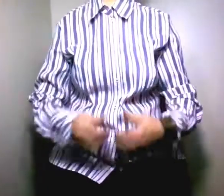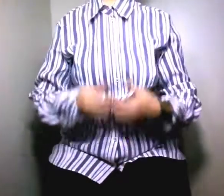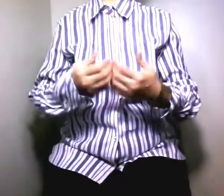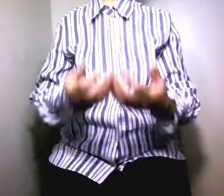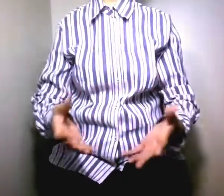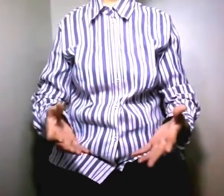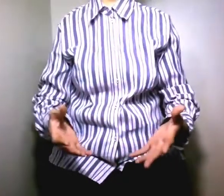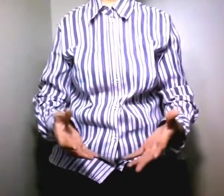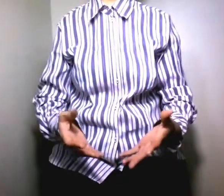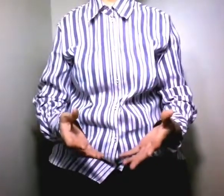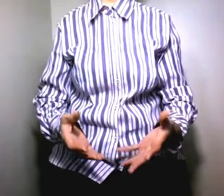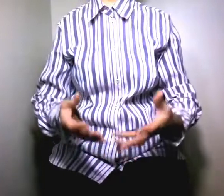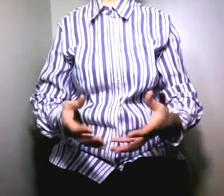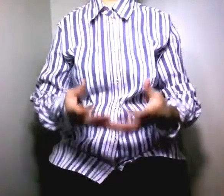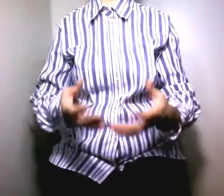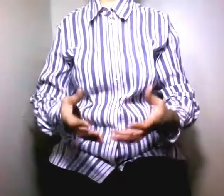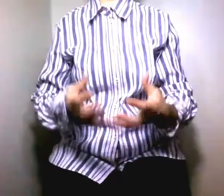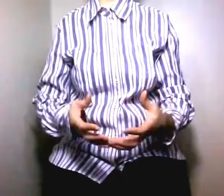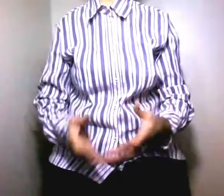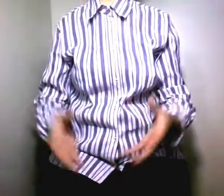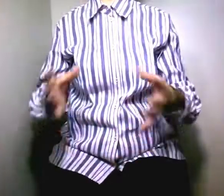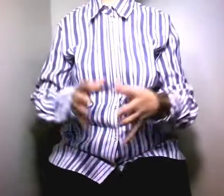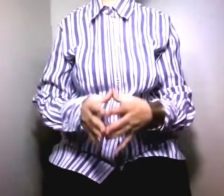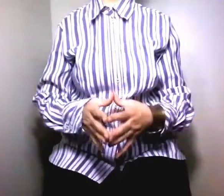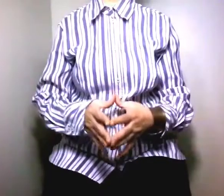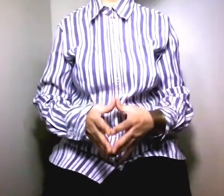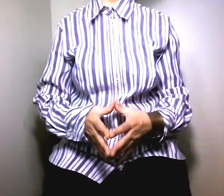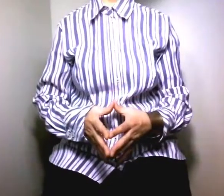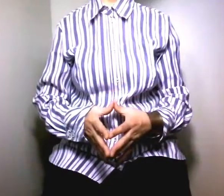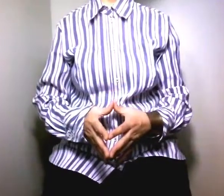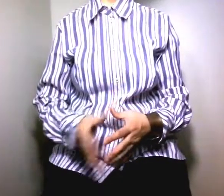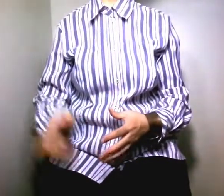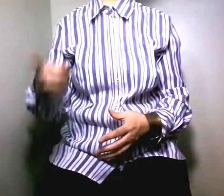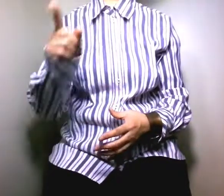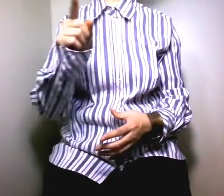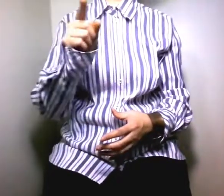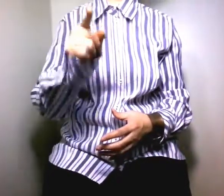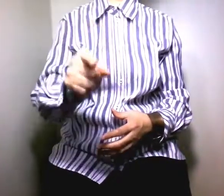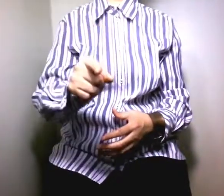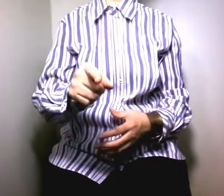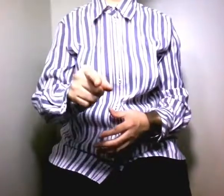تشوف الأدهى والأمر الأدهى والأمر تابعوه معي في الفيديو القادم